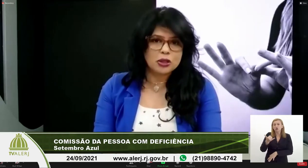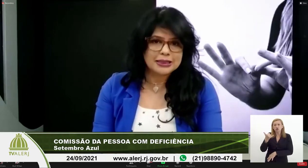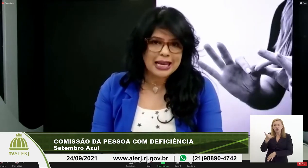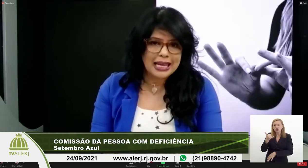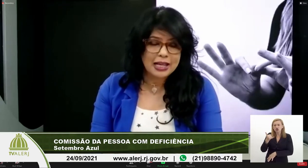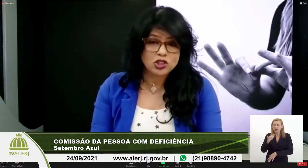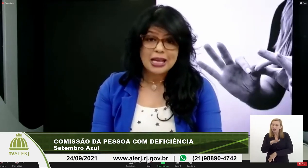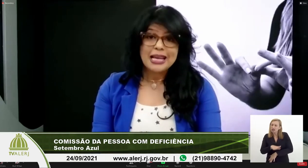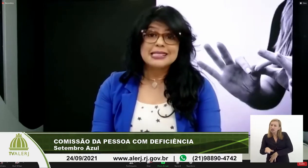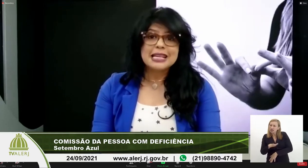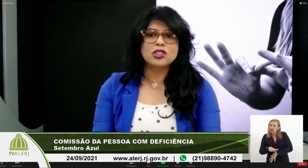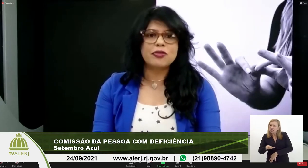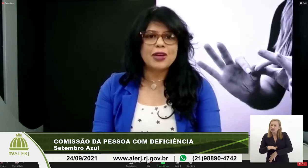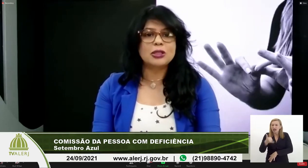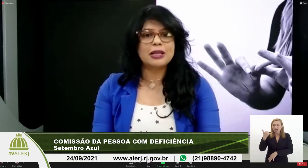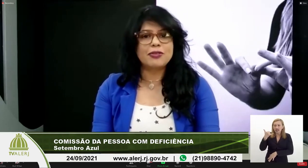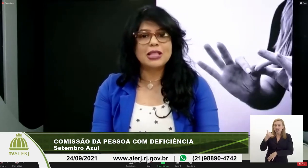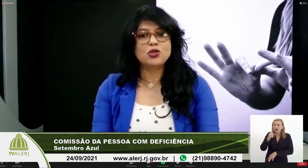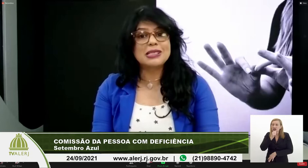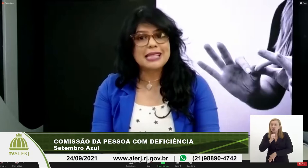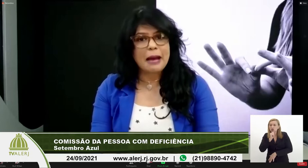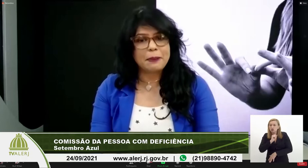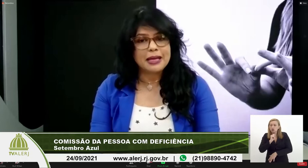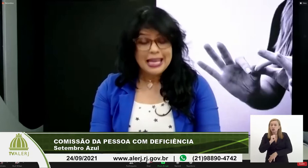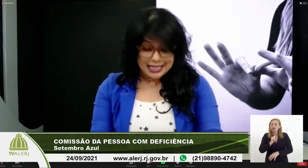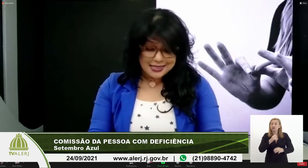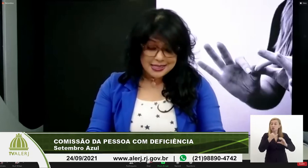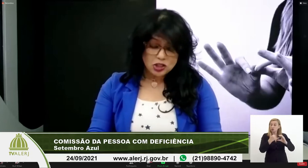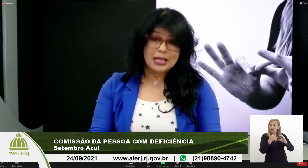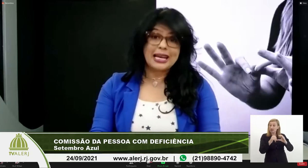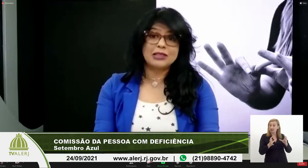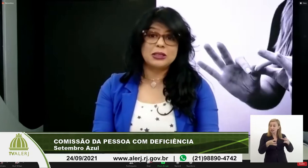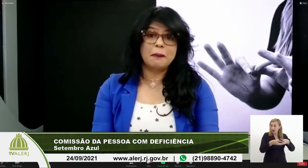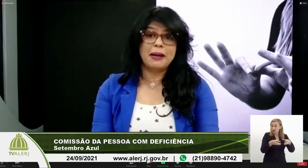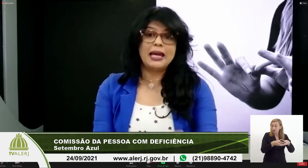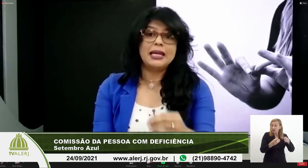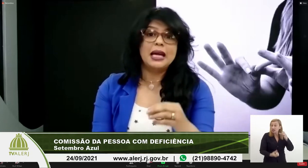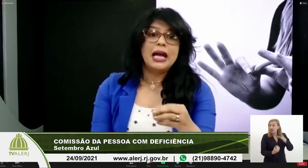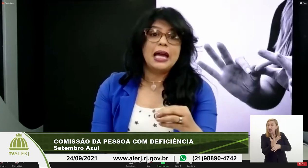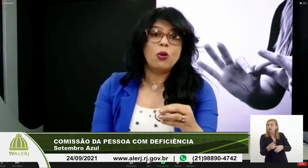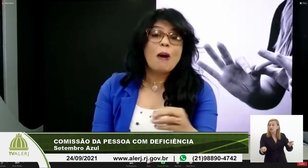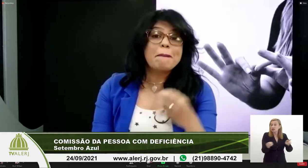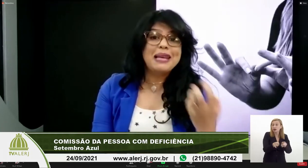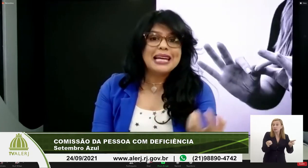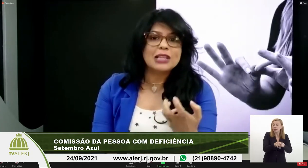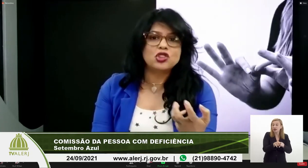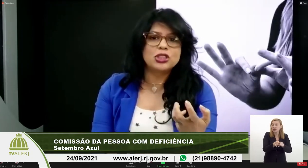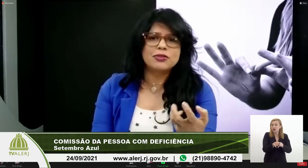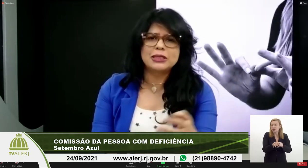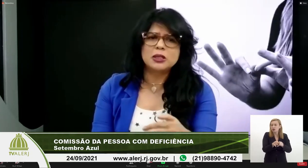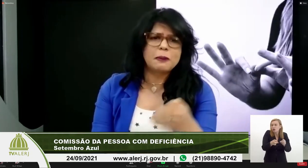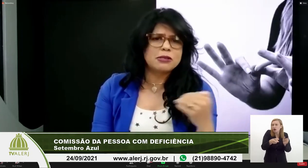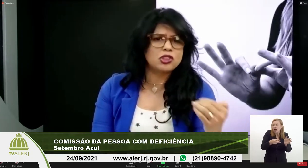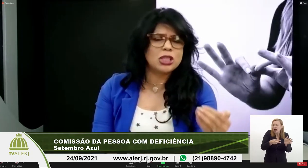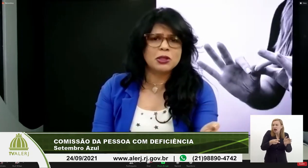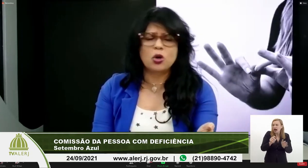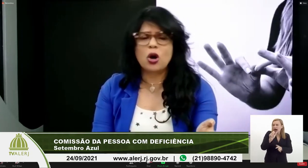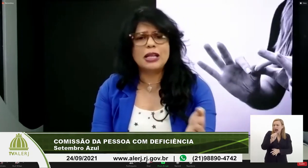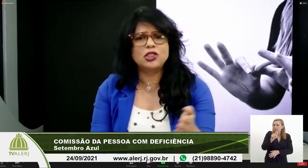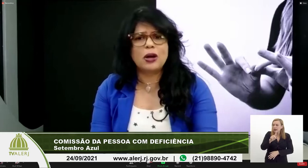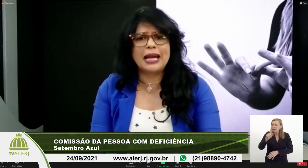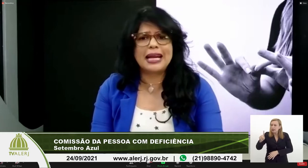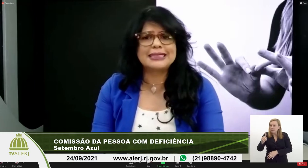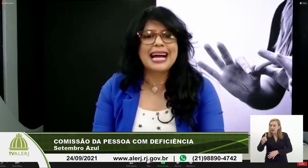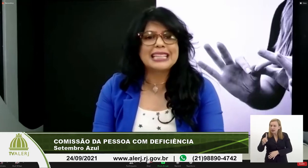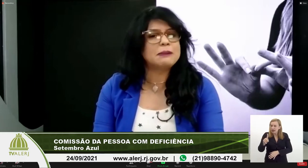Disque Idoso da LERJ seja feito através do WhatsApp e que seja criado também um aplicativo, tanto para o sistema